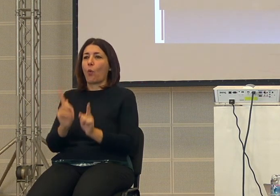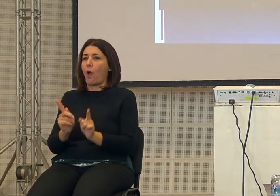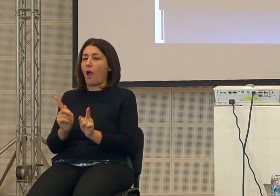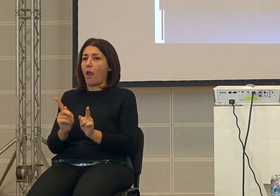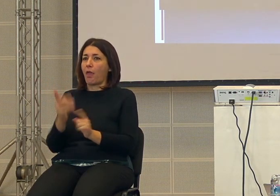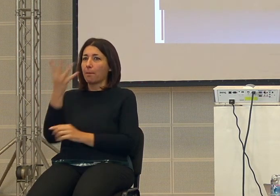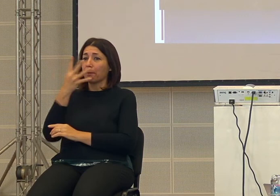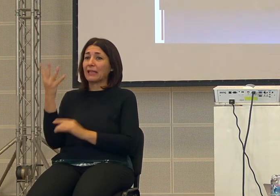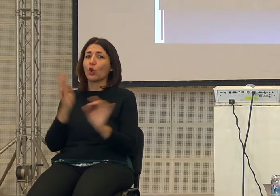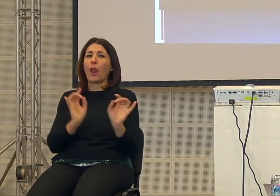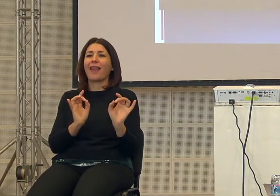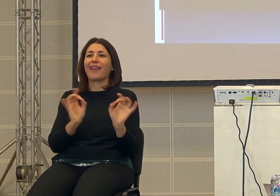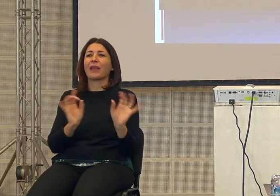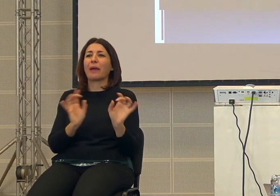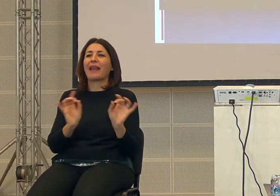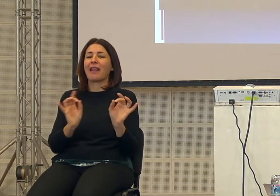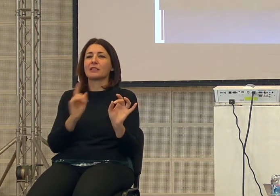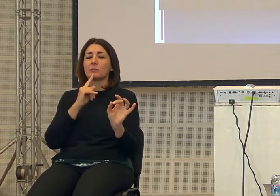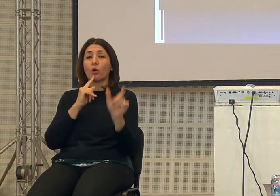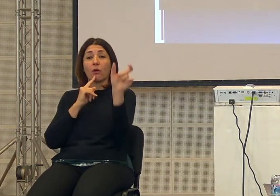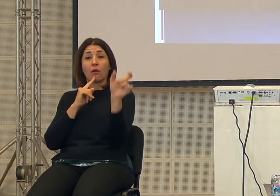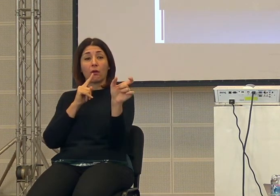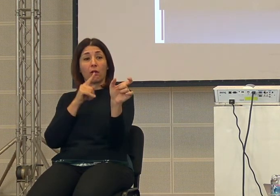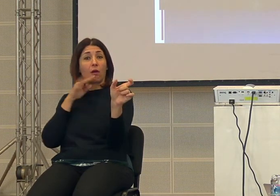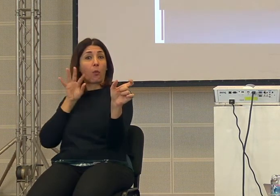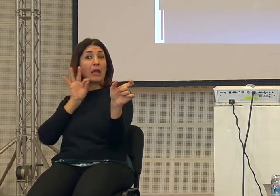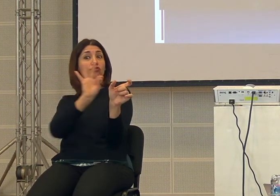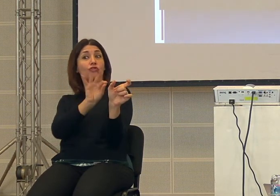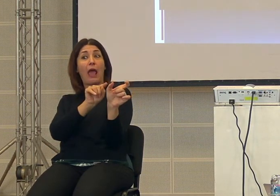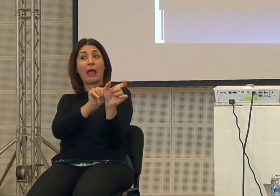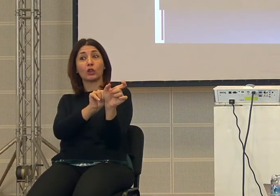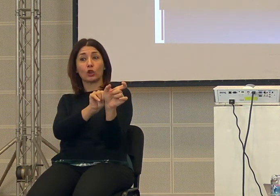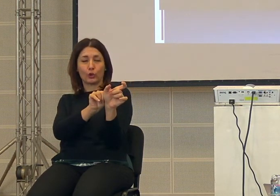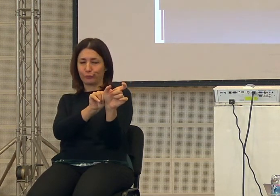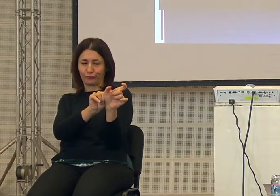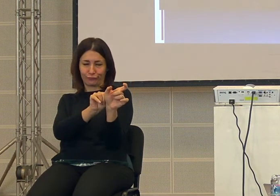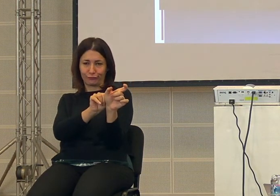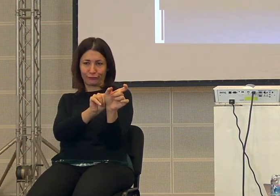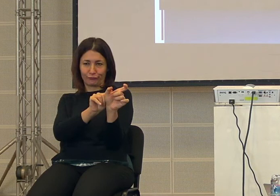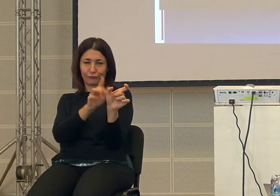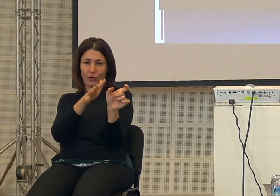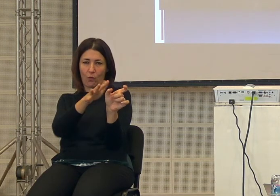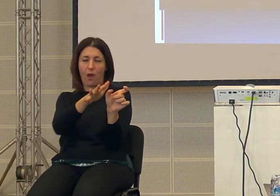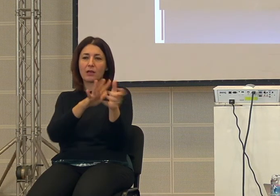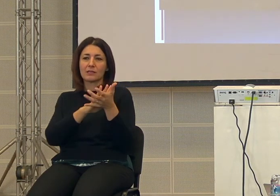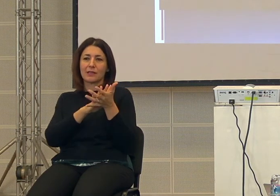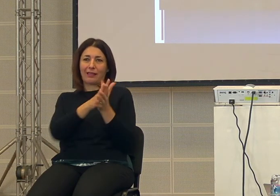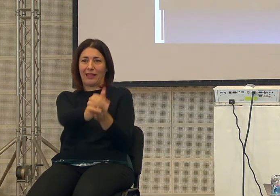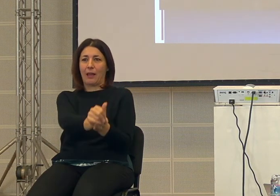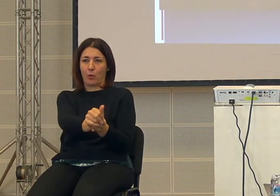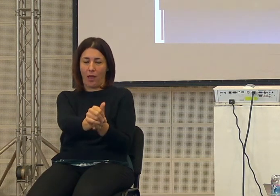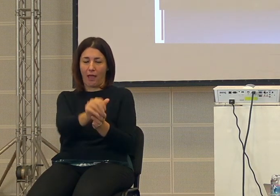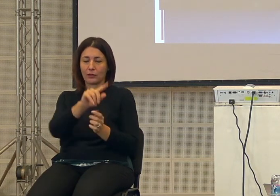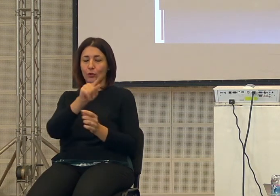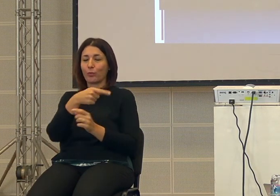del liberalismo cioè l'individuo come centro tutto perché lo sta demolendo secondo Rari perché